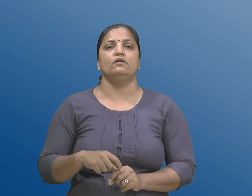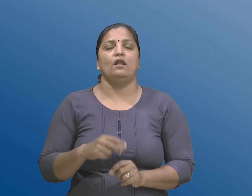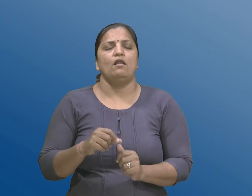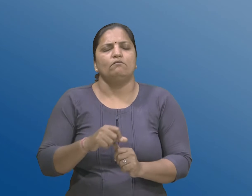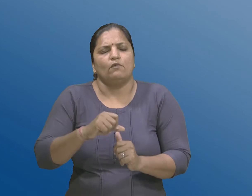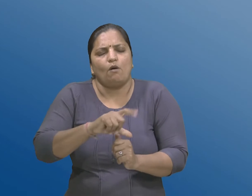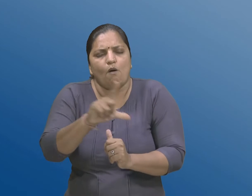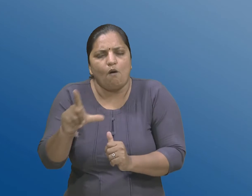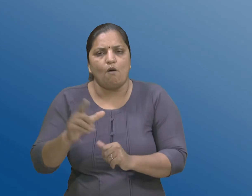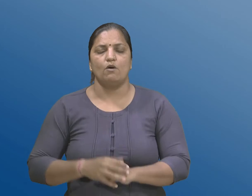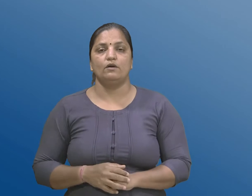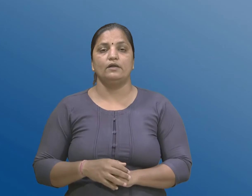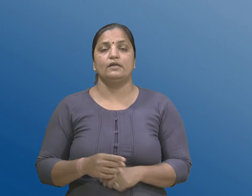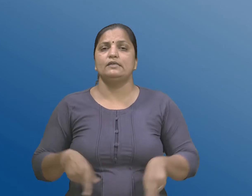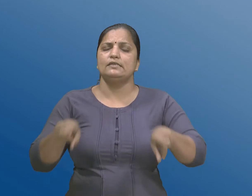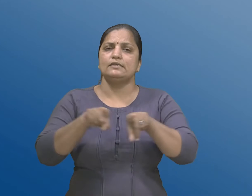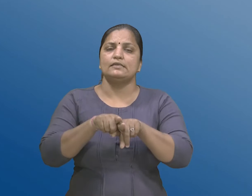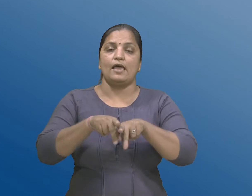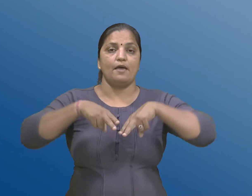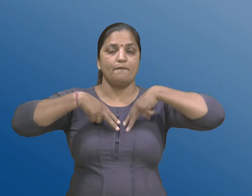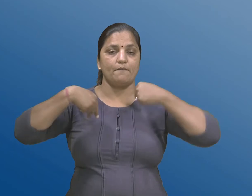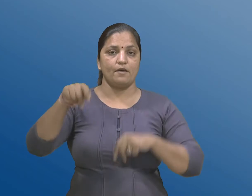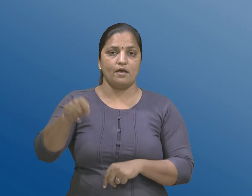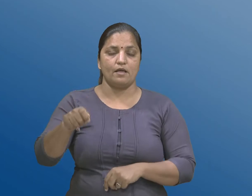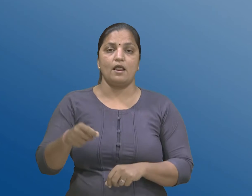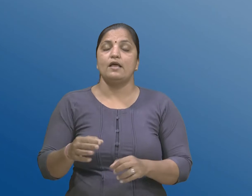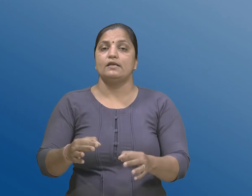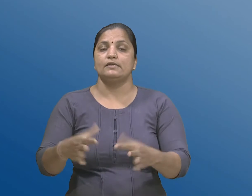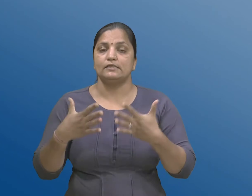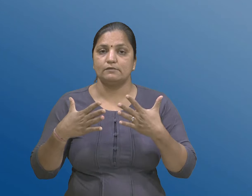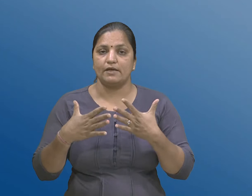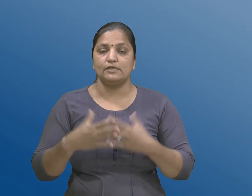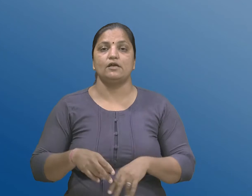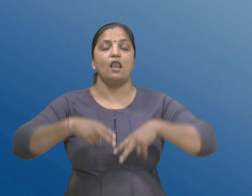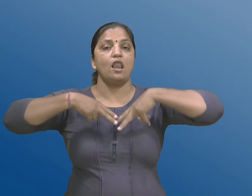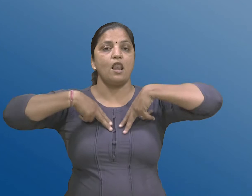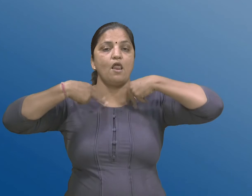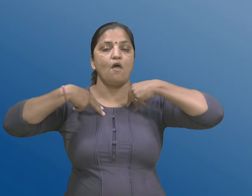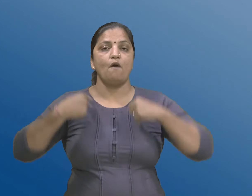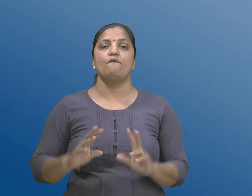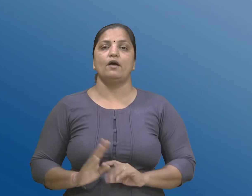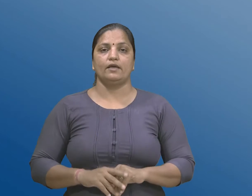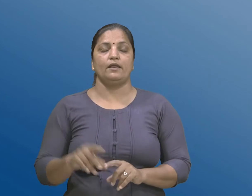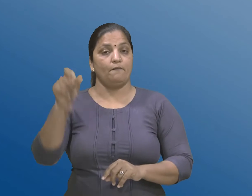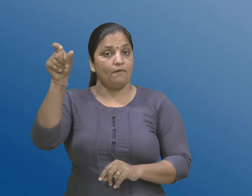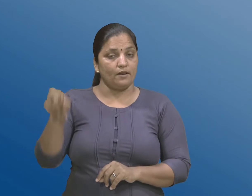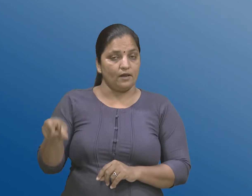एवी अधालतों माँ स्पेशल पब्लिक प्रोसीक्यूटर इटले के खास सरकारी